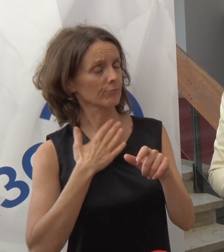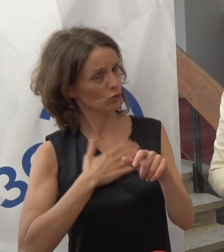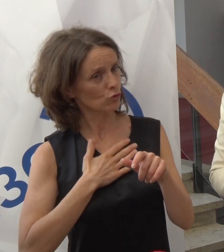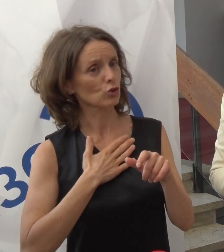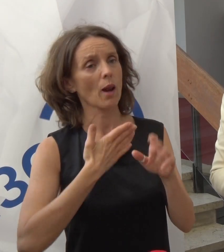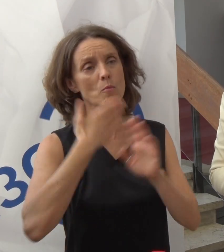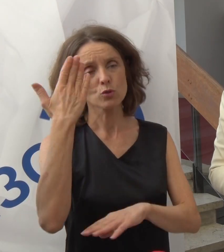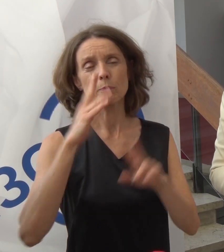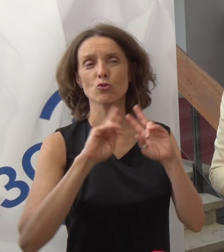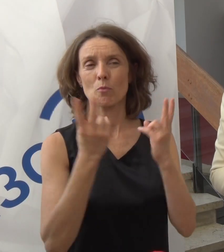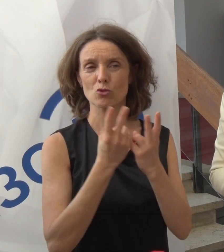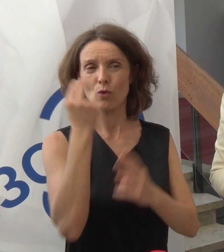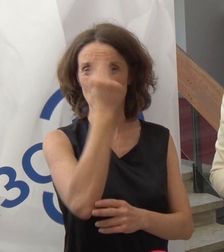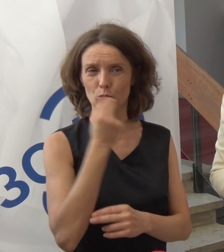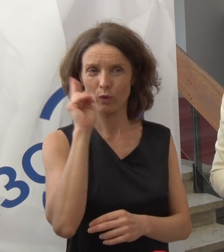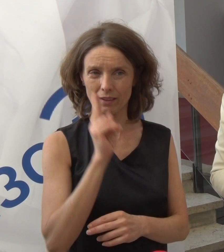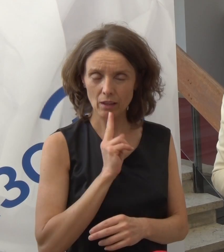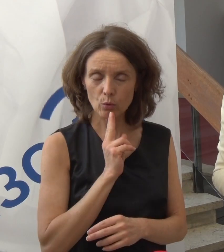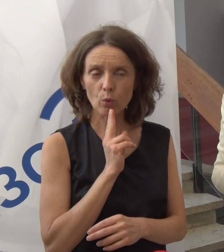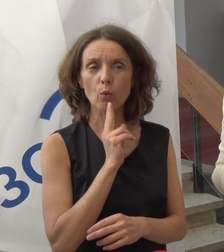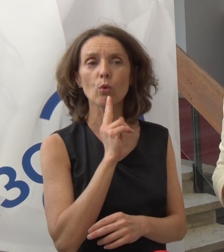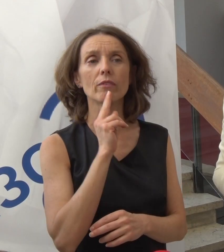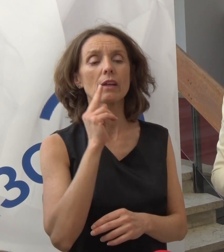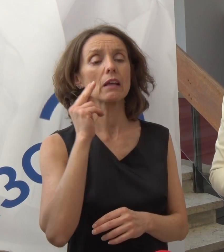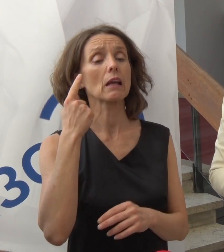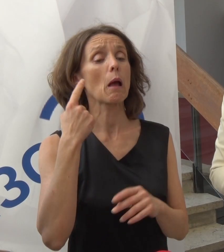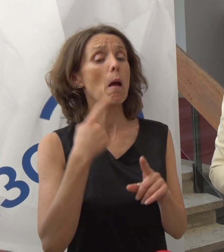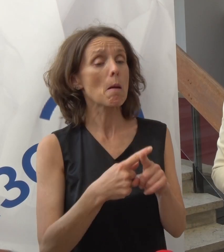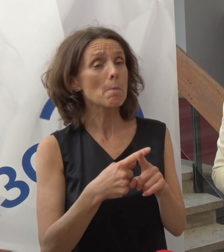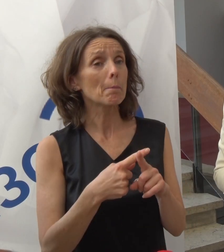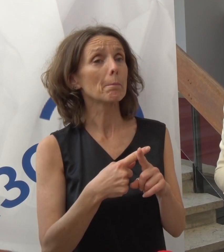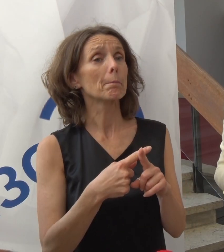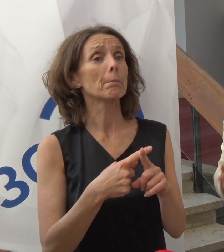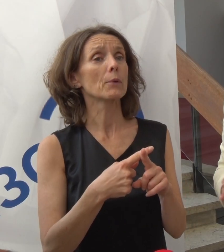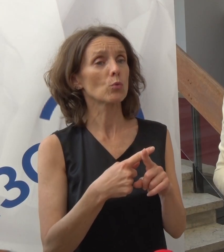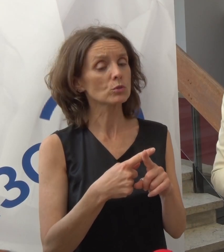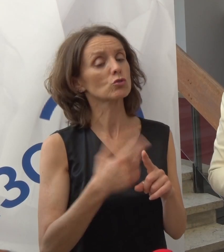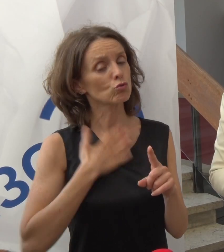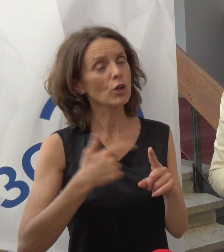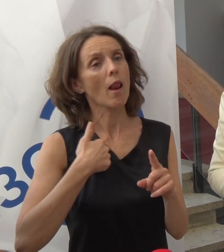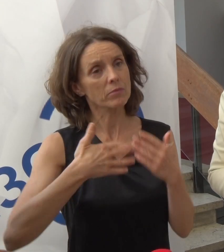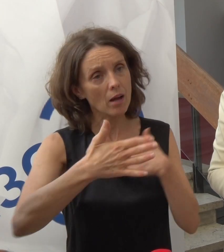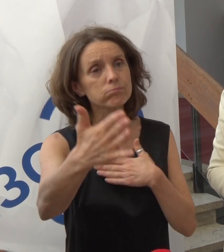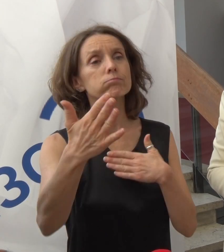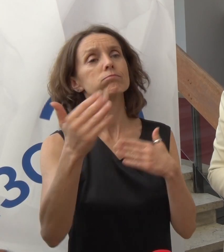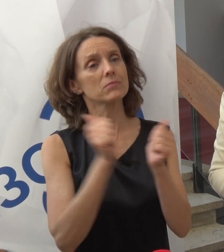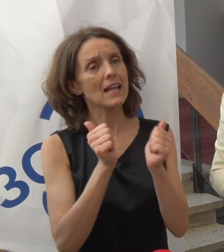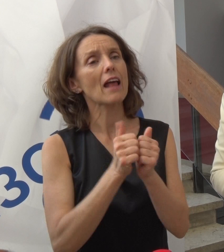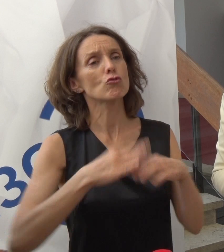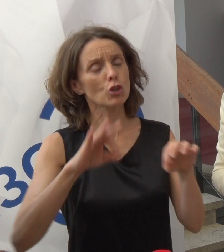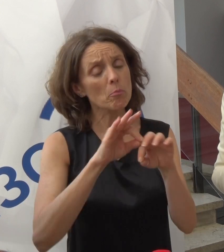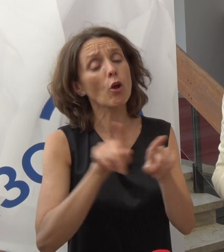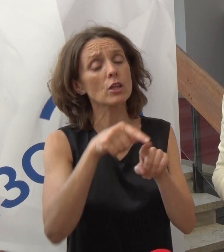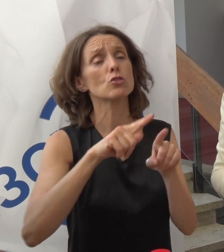međunarodnu nedelju gluvih i da realizujemo mnoge zajedničke projekte i u 2025.